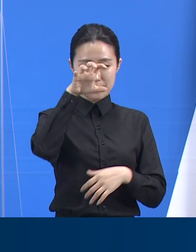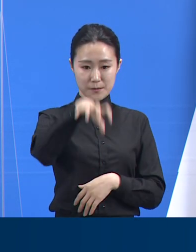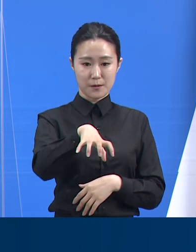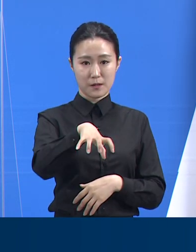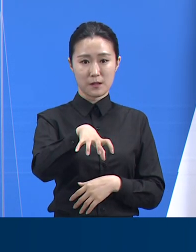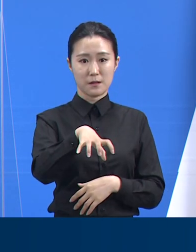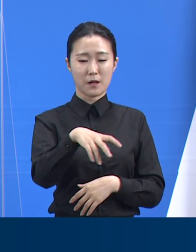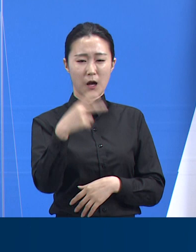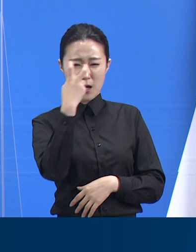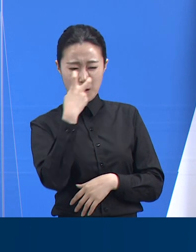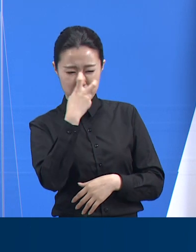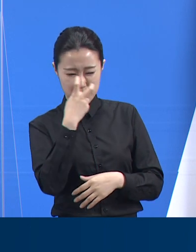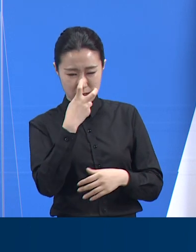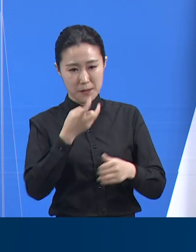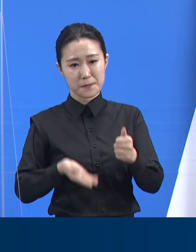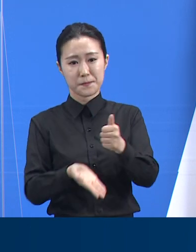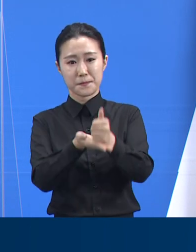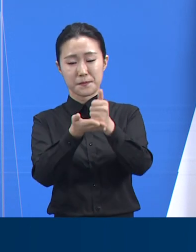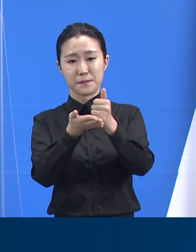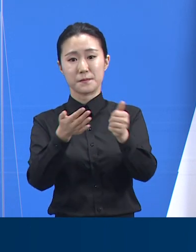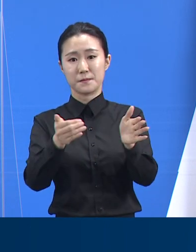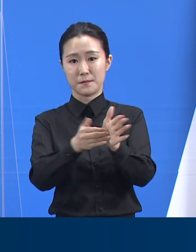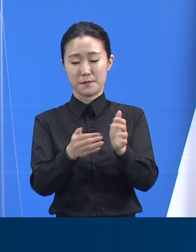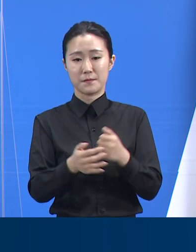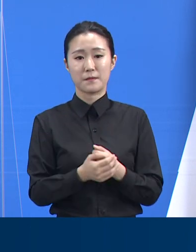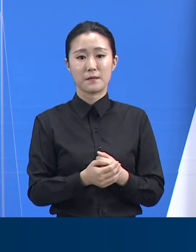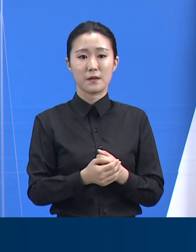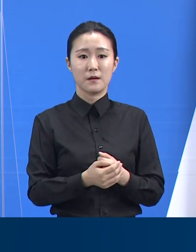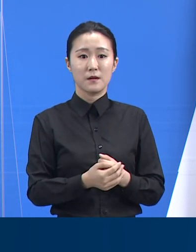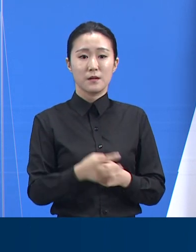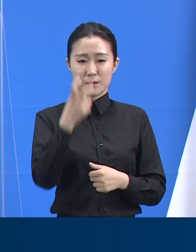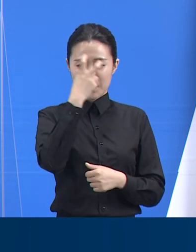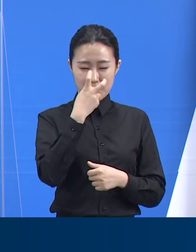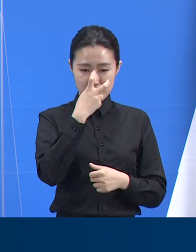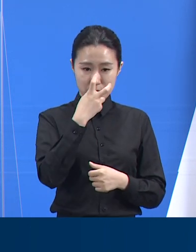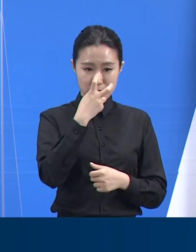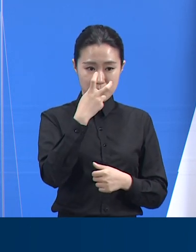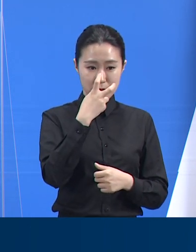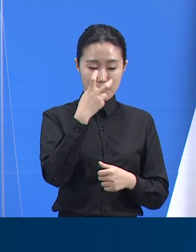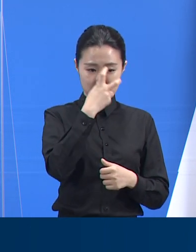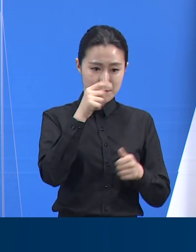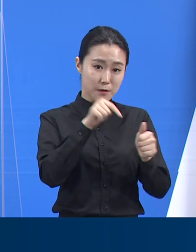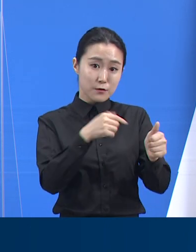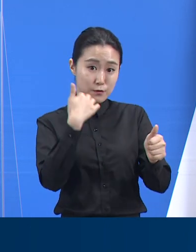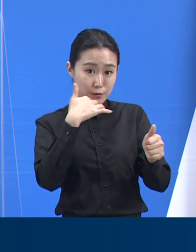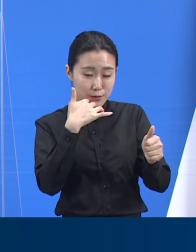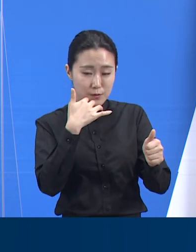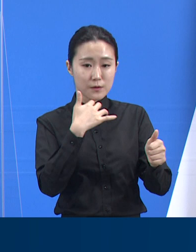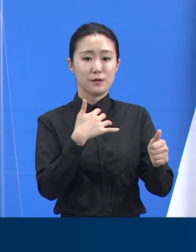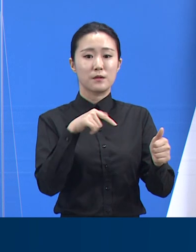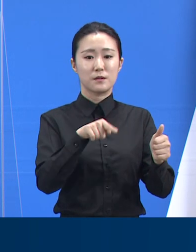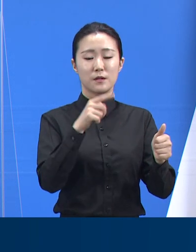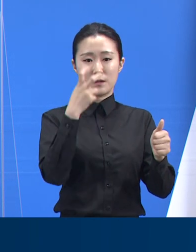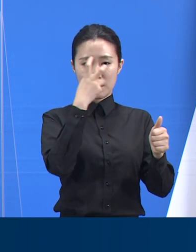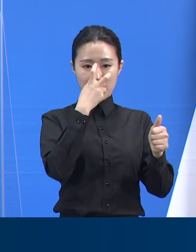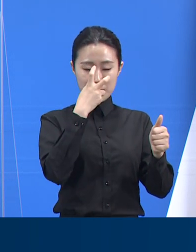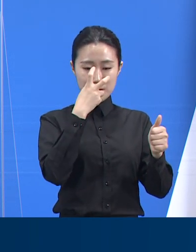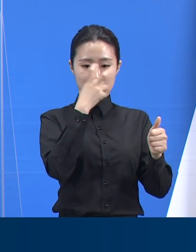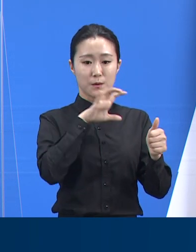공고를 시군에 요청하였습니다. 대상은 노래연습장 영업주미 종사자이며 단시간 아르바이트생도 포함됩니다.